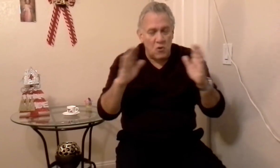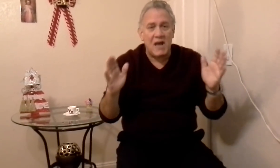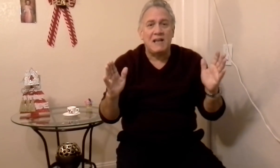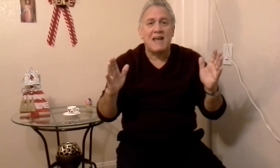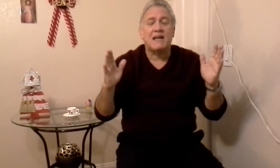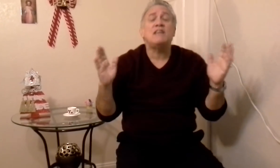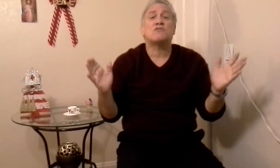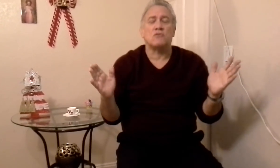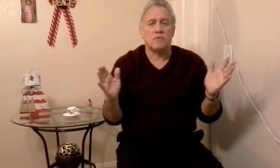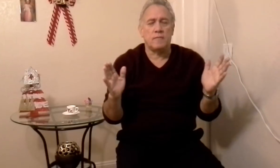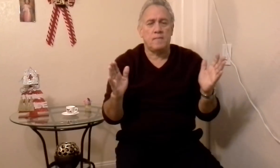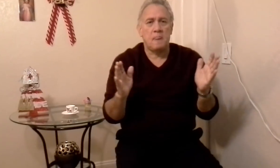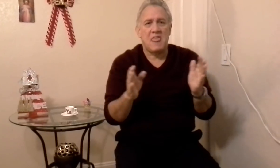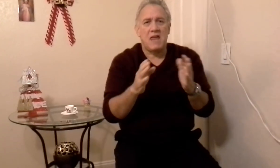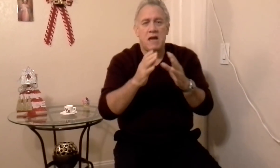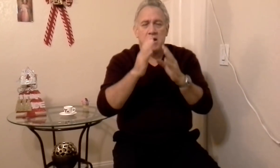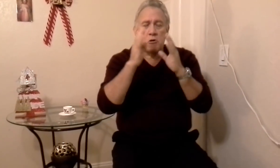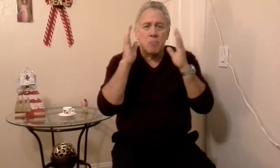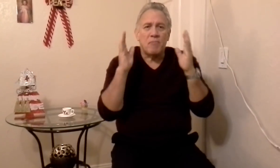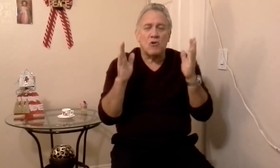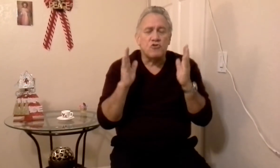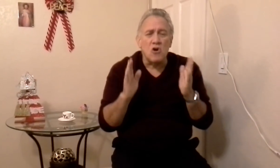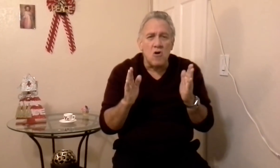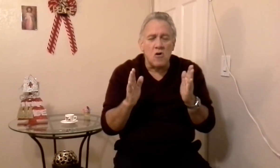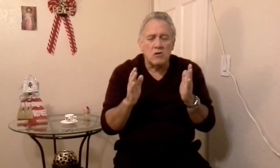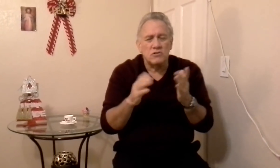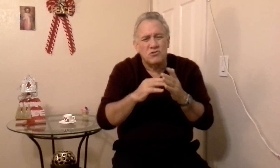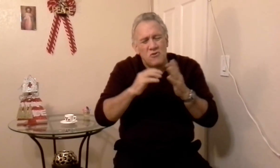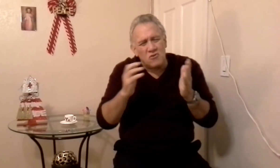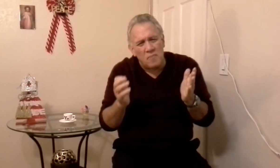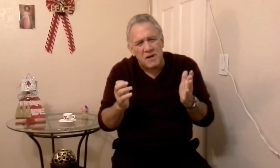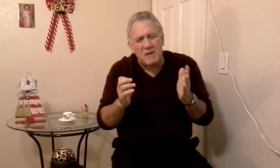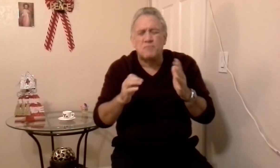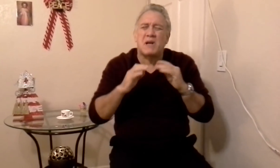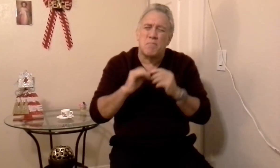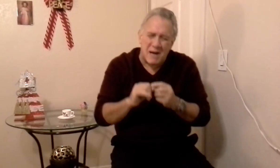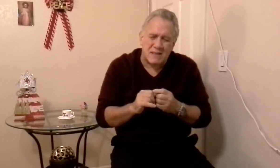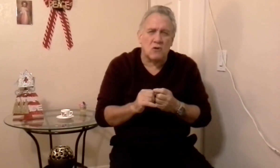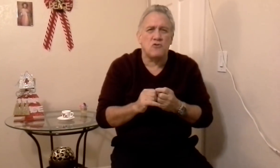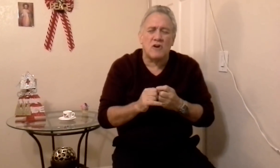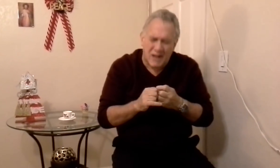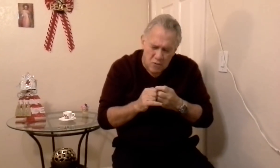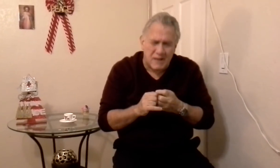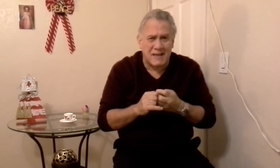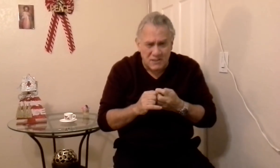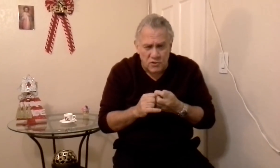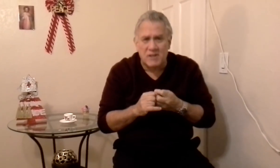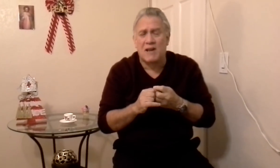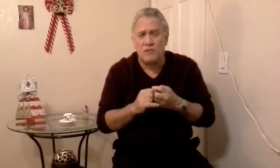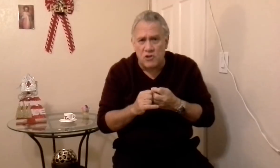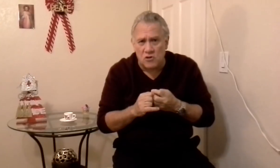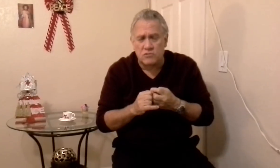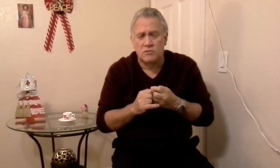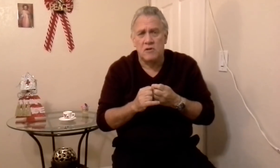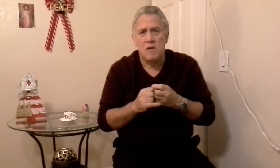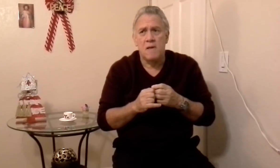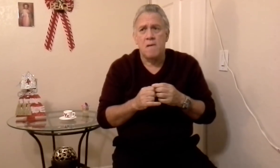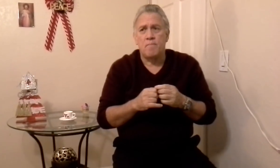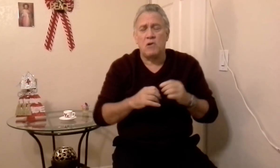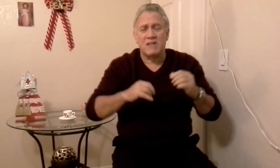mujer de Cristo, pero yo, soy un hombre más pragmático, yo creo en Cristo, y creo en Dios, pero